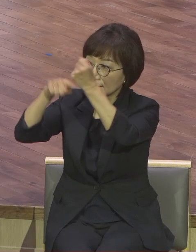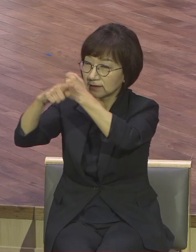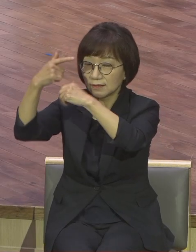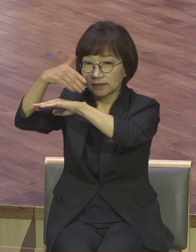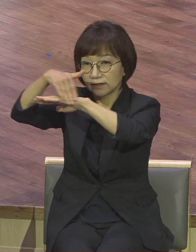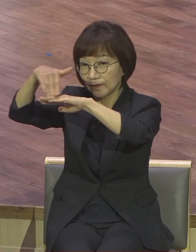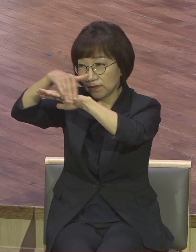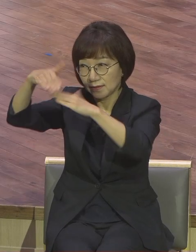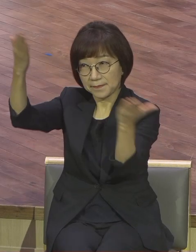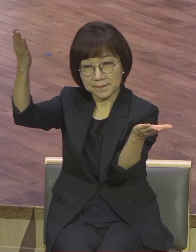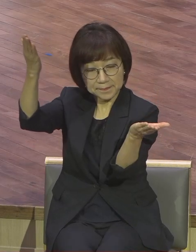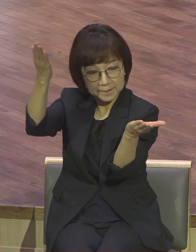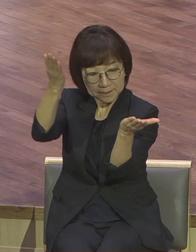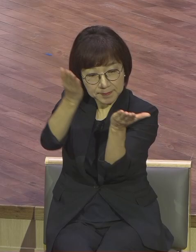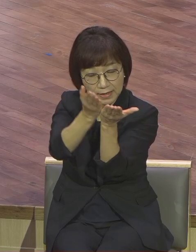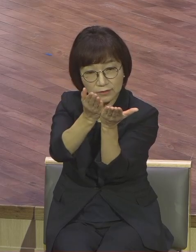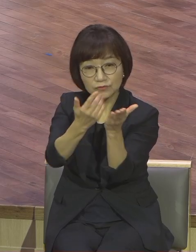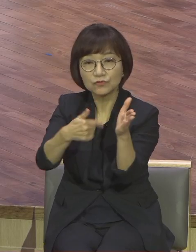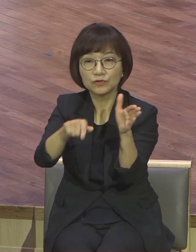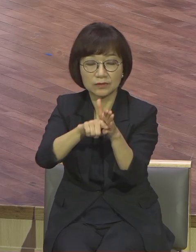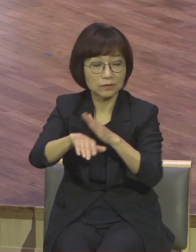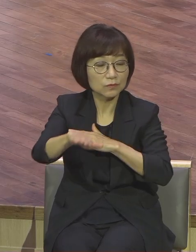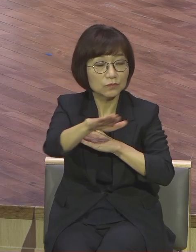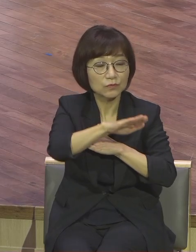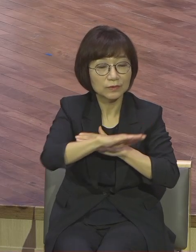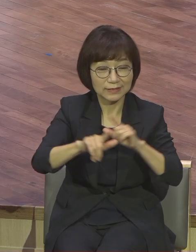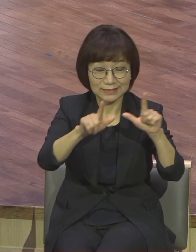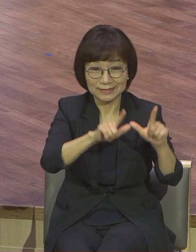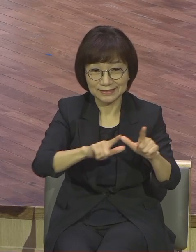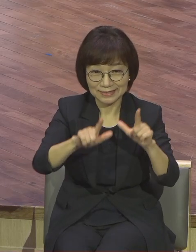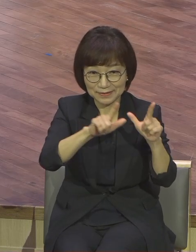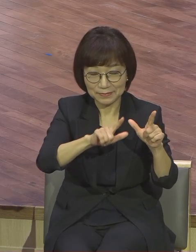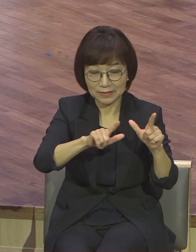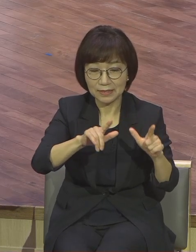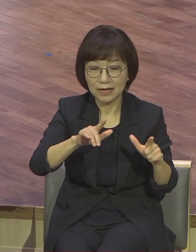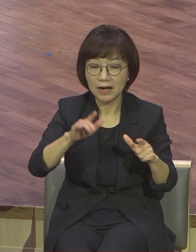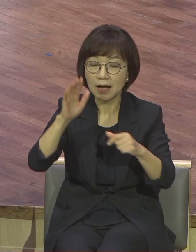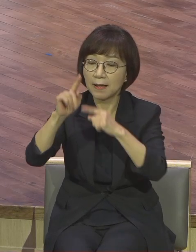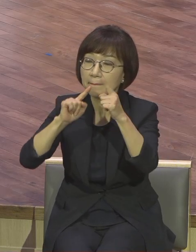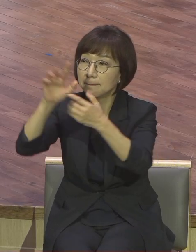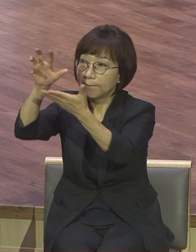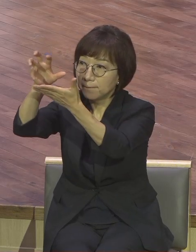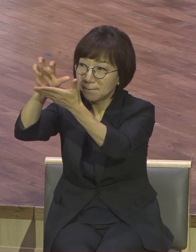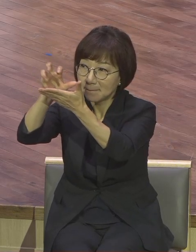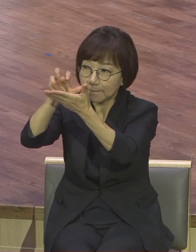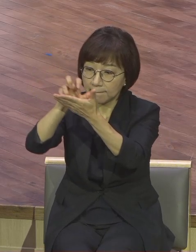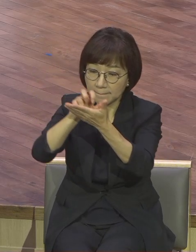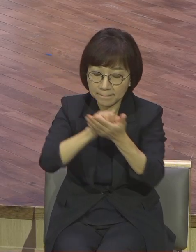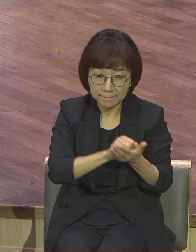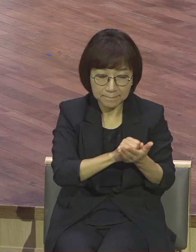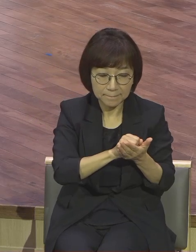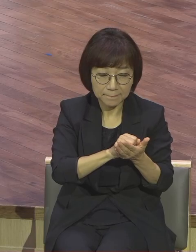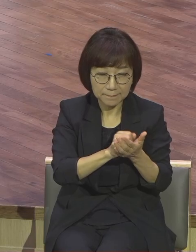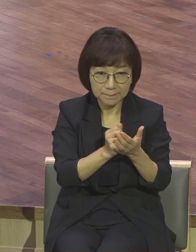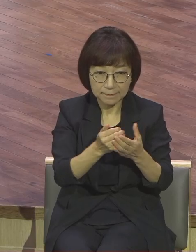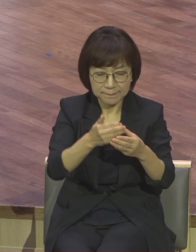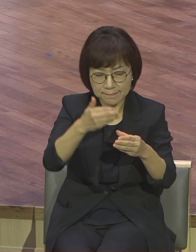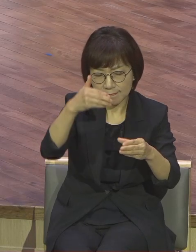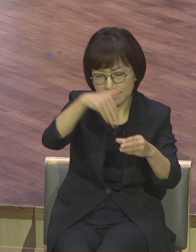삶을 어떻게 해야 되느냐 편집해야 됩니다 말씀대로 살 수 있도록 스케줄을 그리고